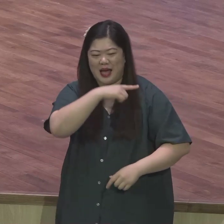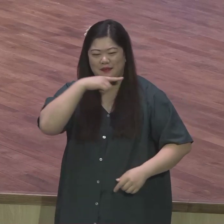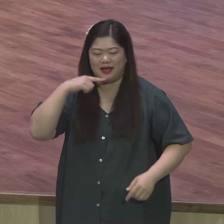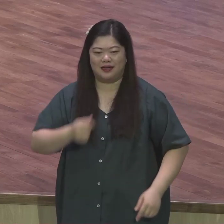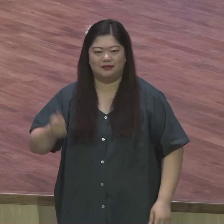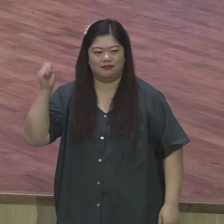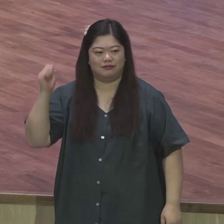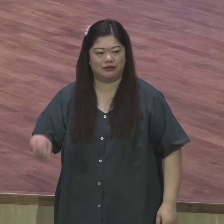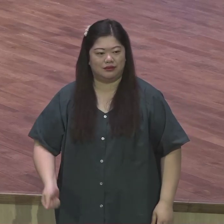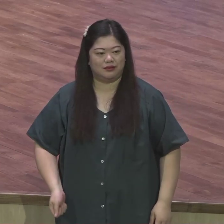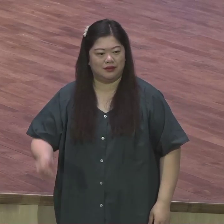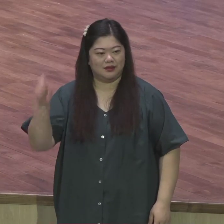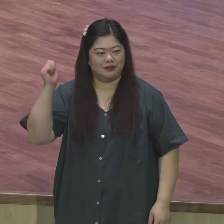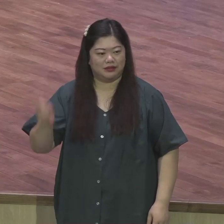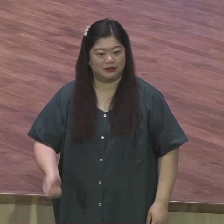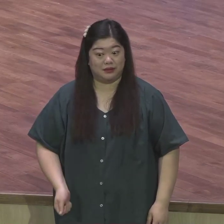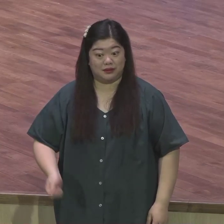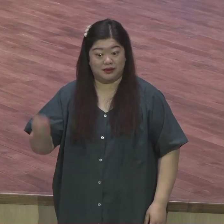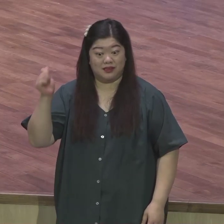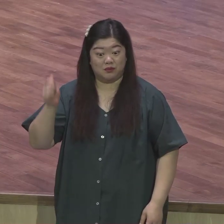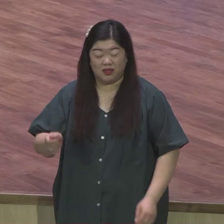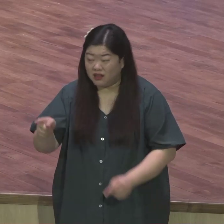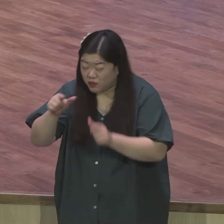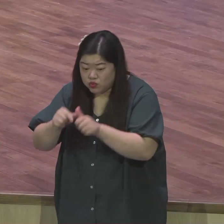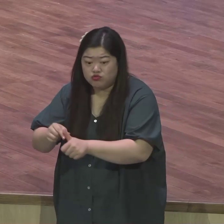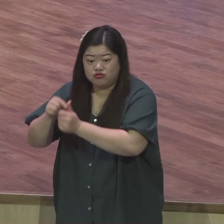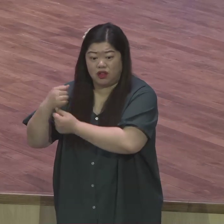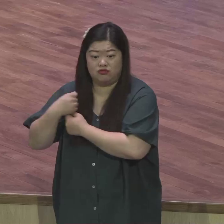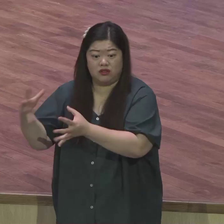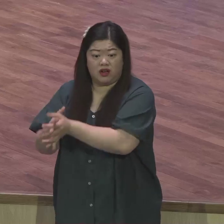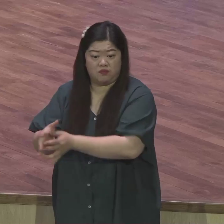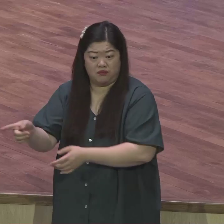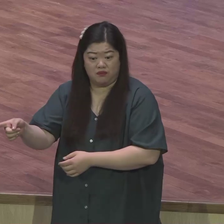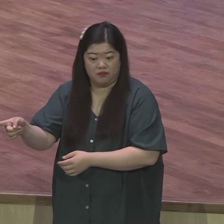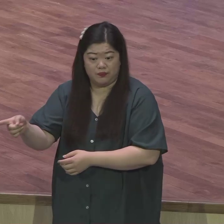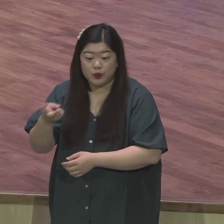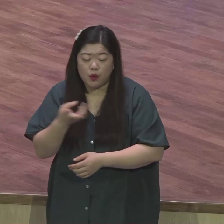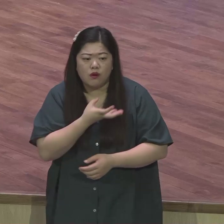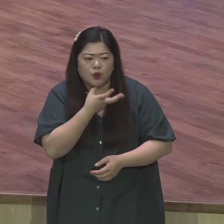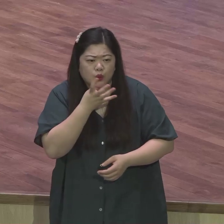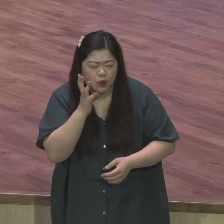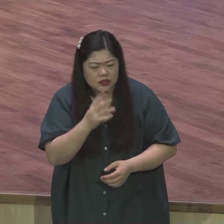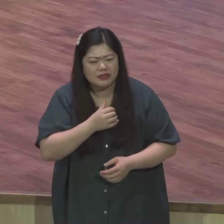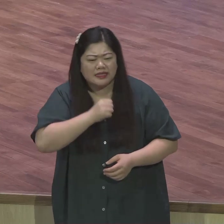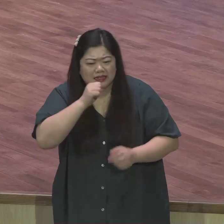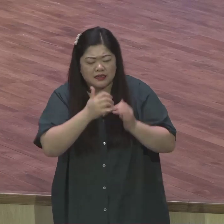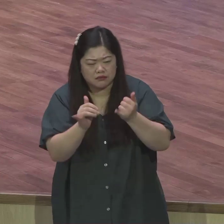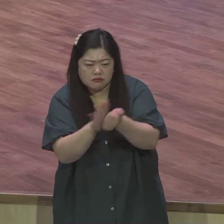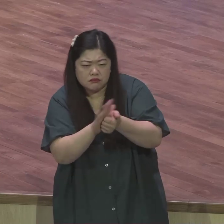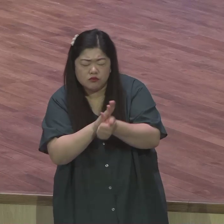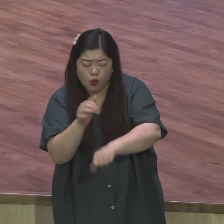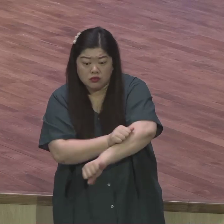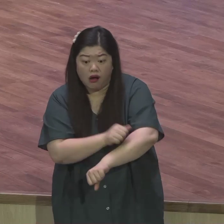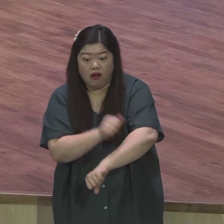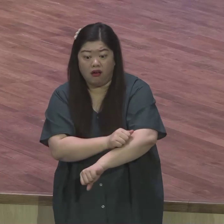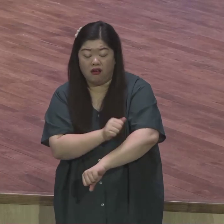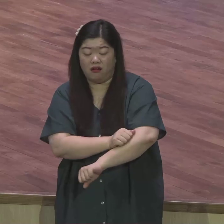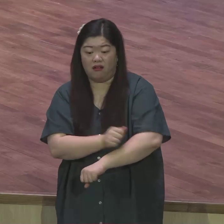자선남비 그게 구세군이에요 지금 또 돌봄사역들 하고 있어요 자 이렇게 그 당시 큰 변화를 일으키니까